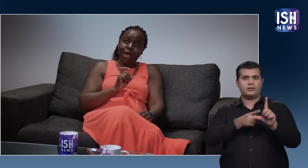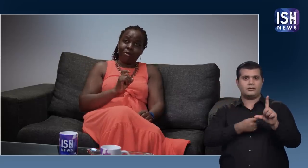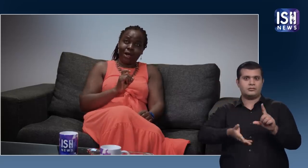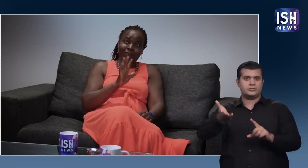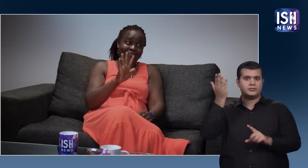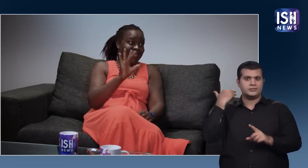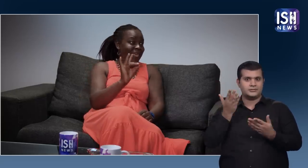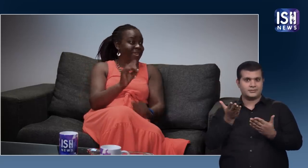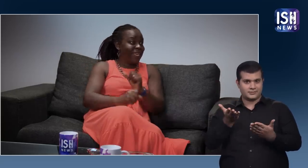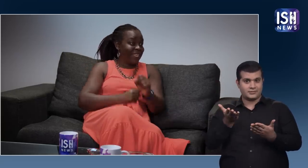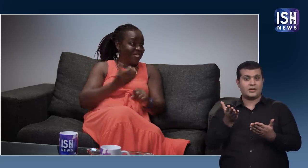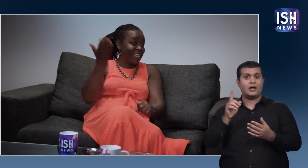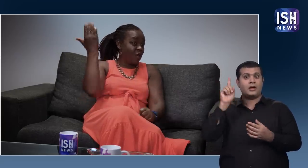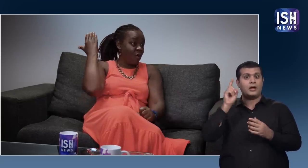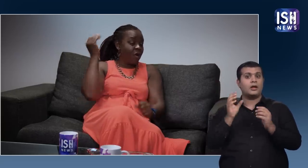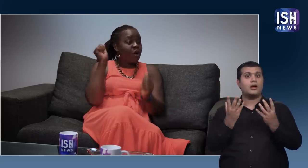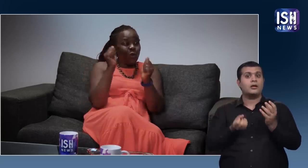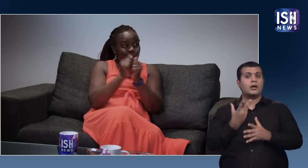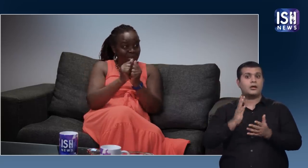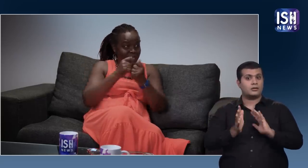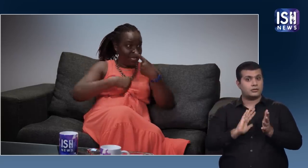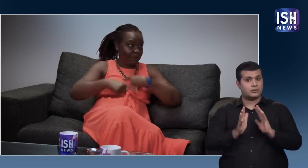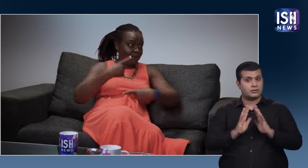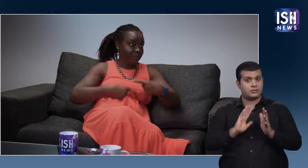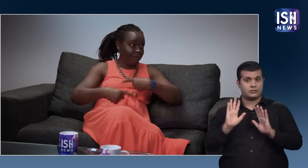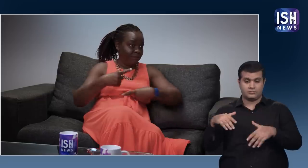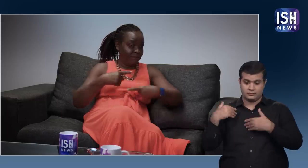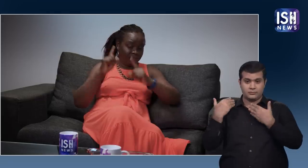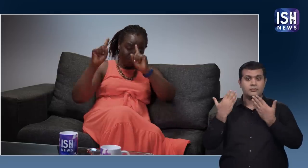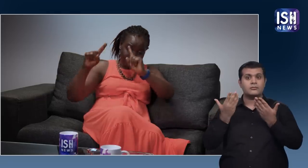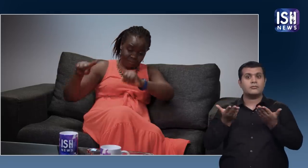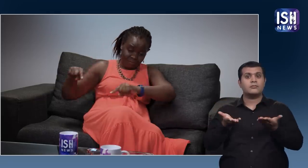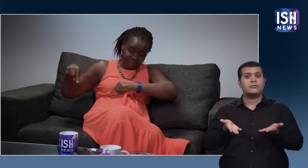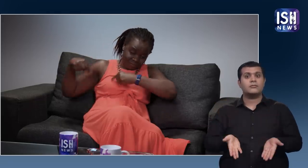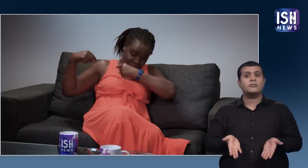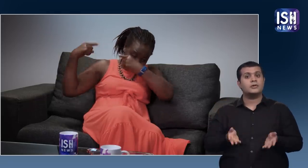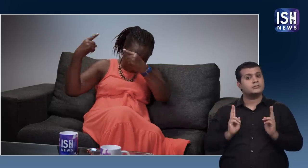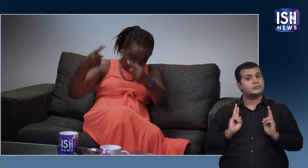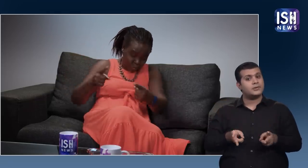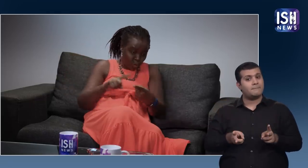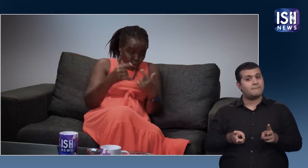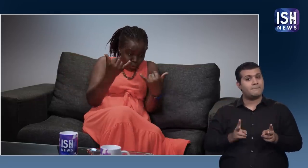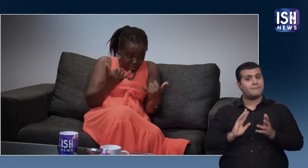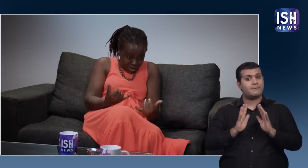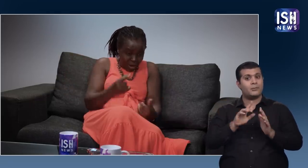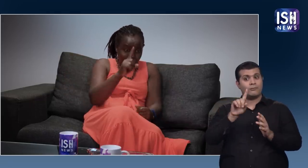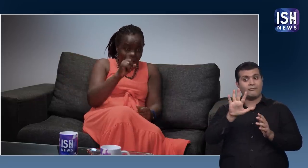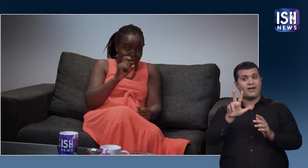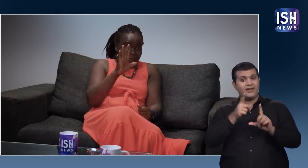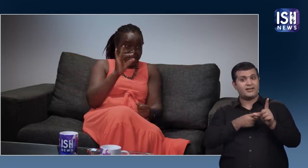158 साल पहले इसकी शुरुवात sign language से हुई थी यह तब से चला आ रहा है, तब से 158